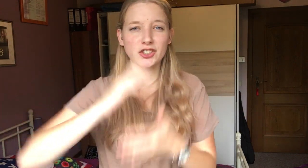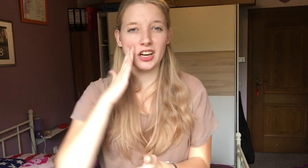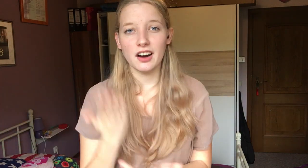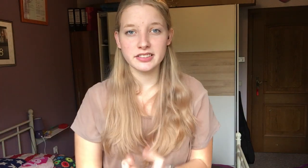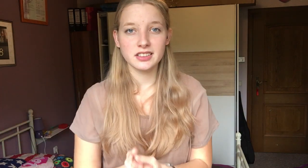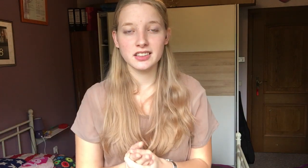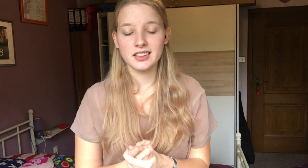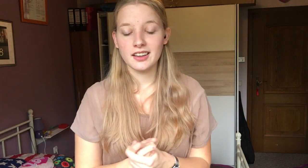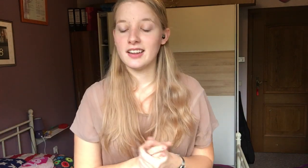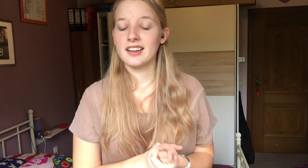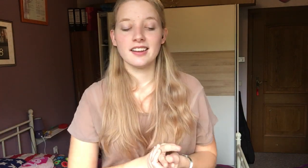geschlafen.